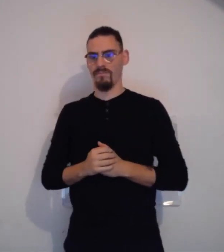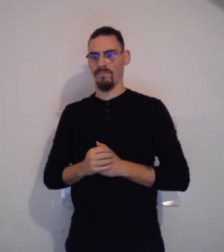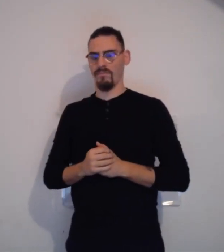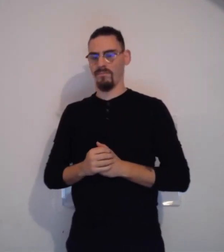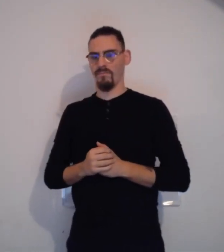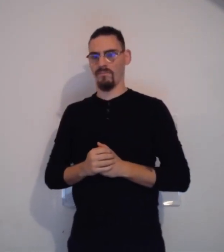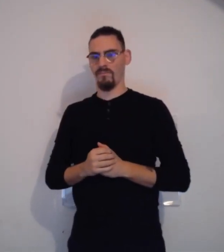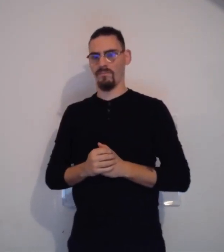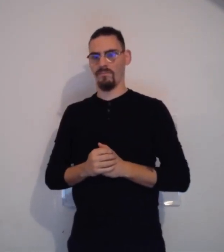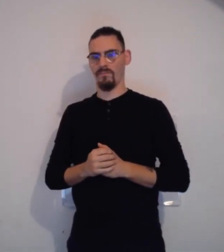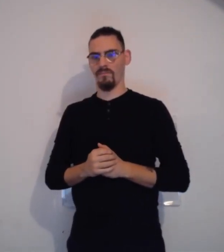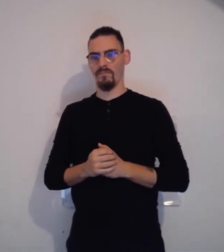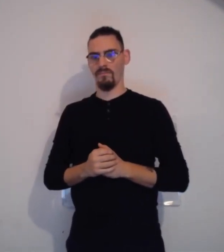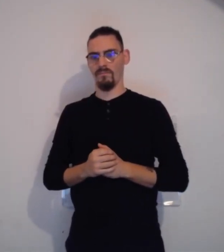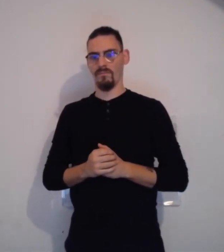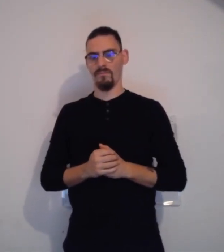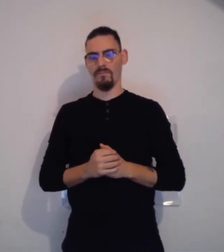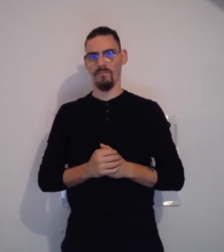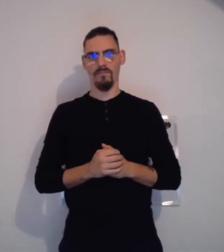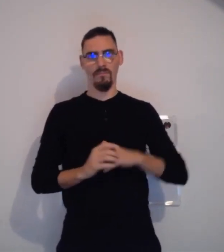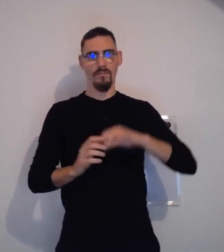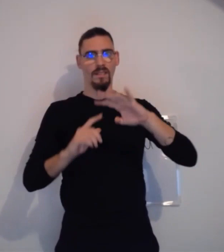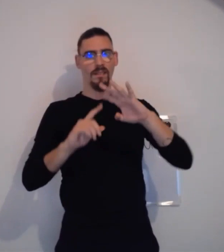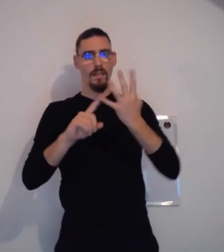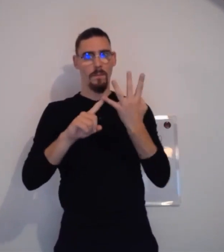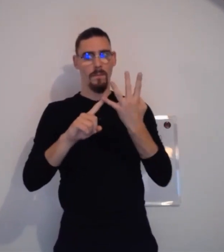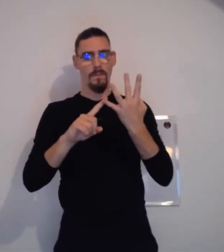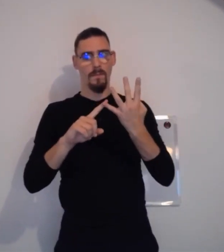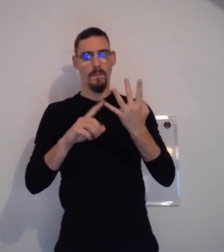plat, paume vers nous et on le pose sur la bouche.